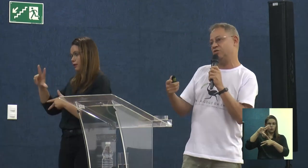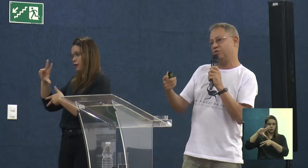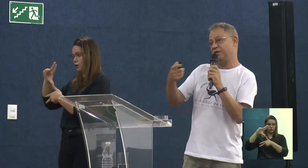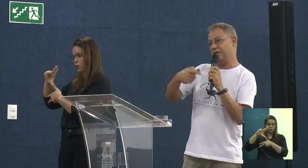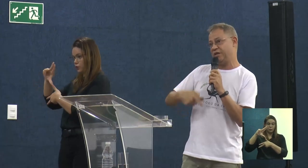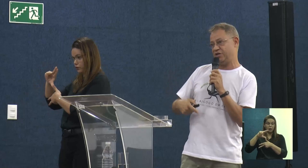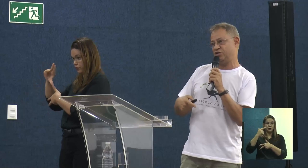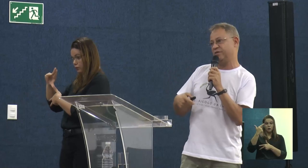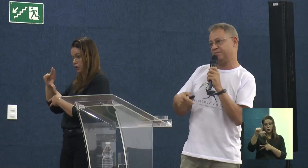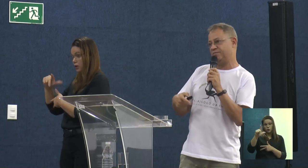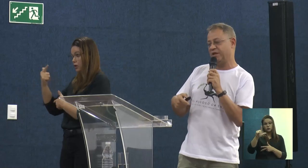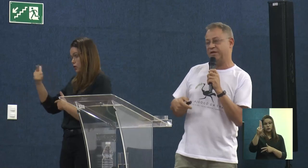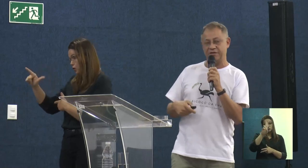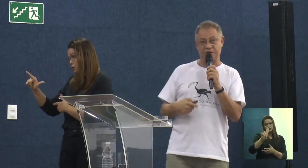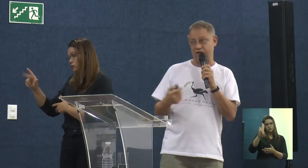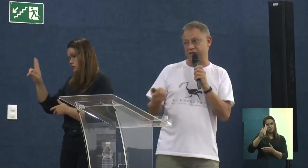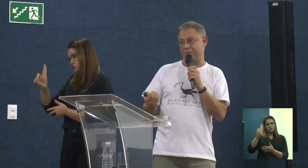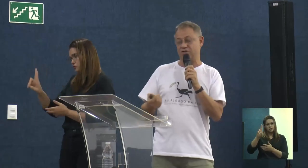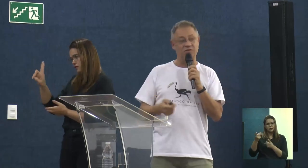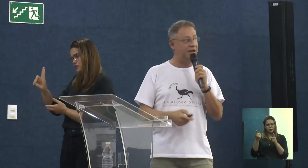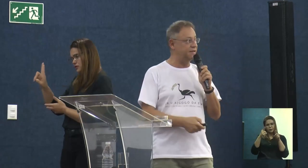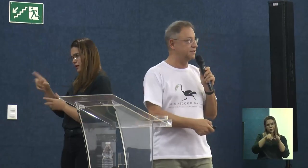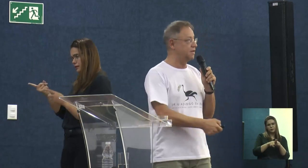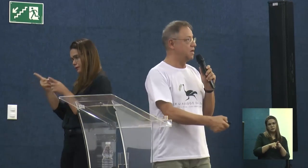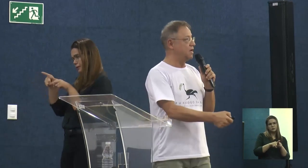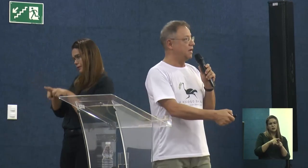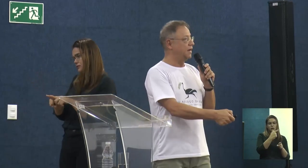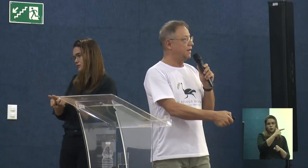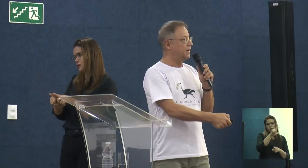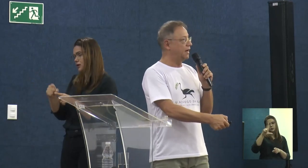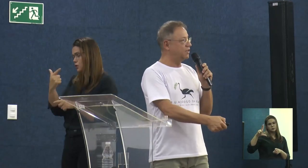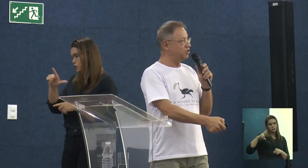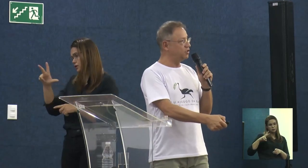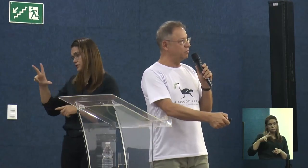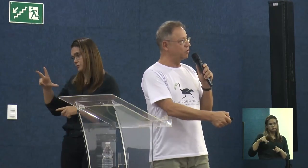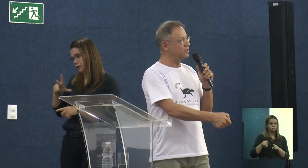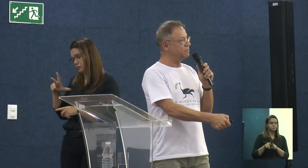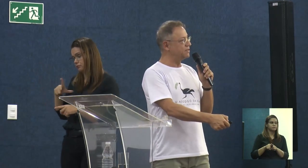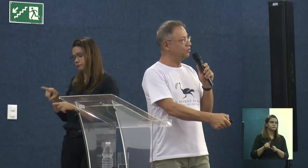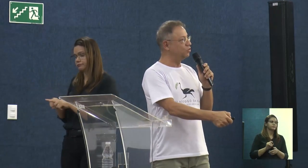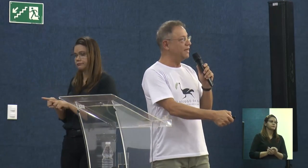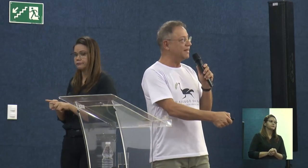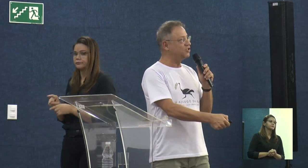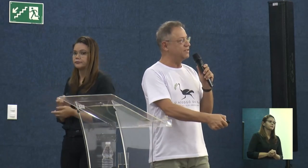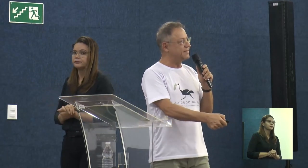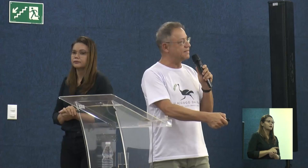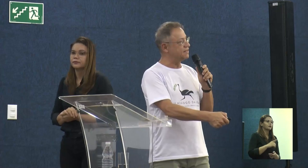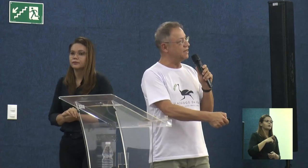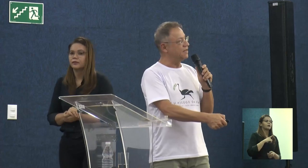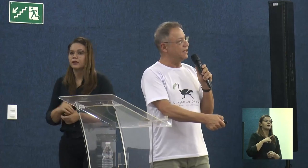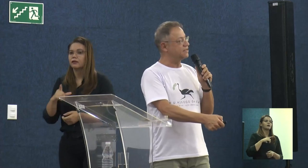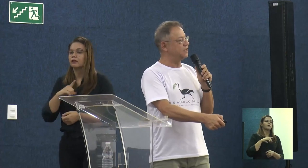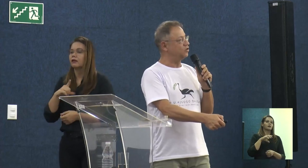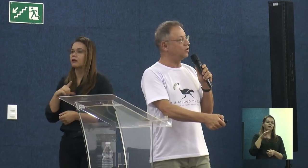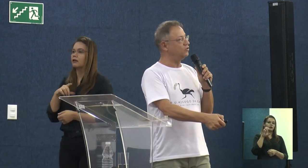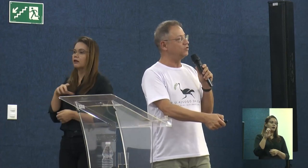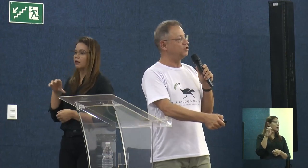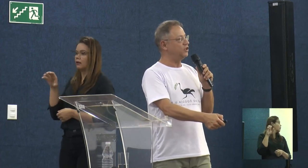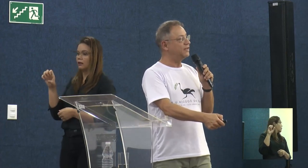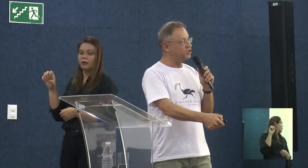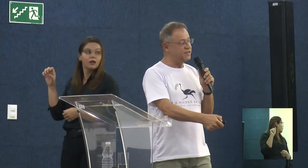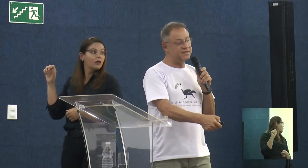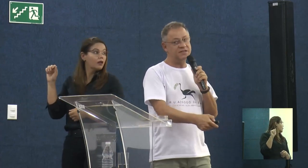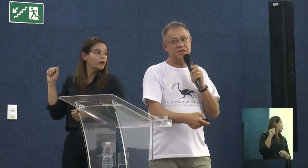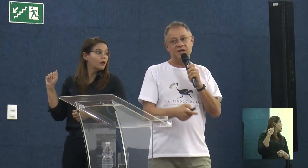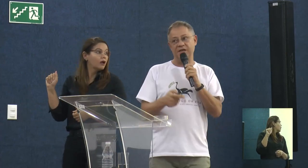aculdade de arquitetura que tem na região, as particulares. A gente tem uma concepção do EATIS, escritório